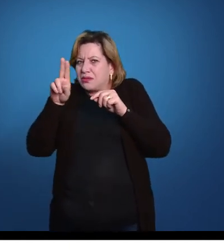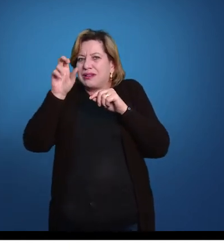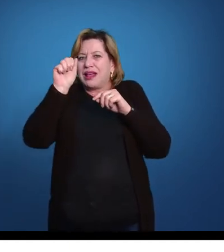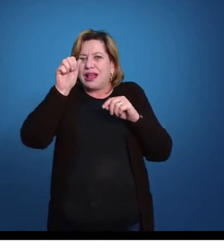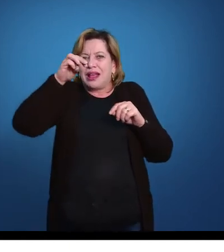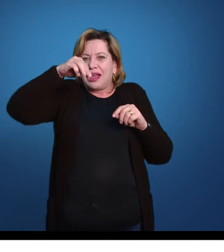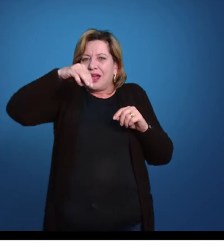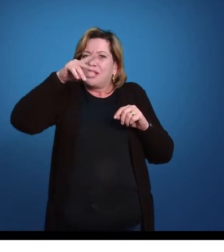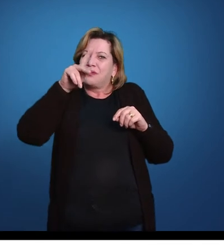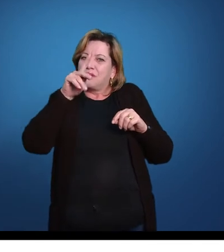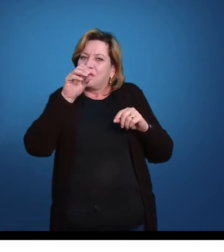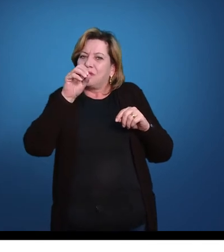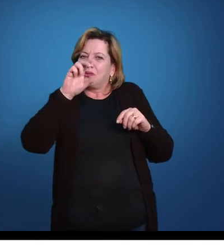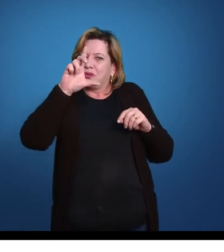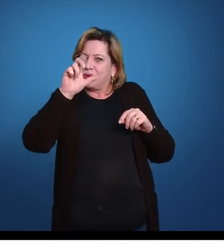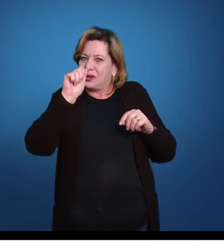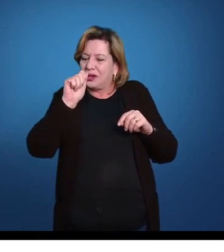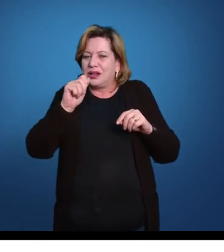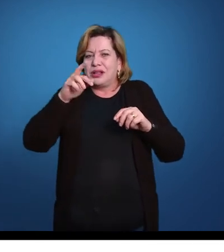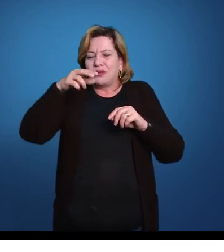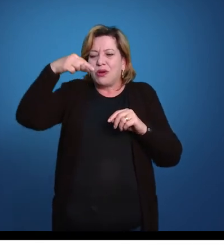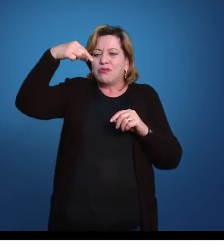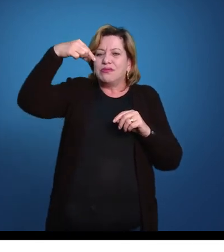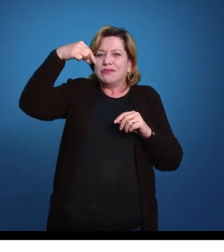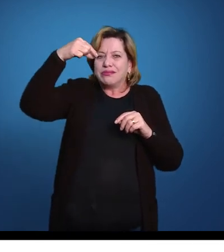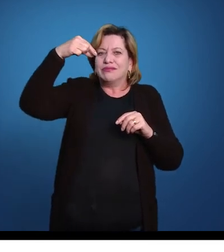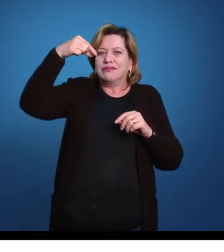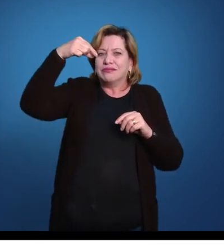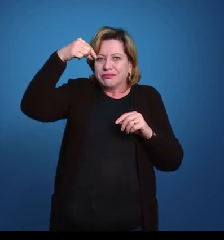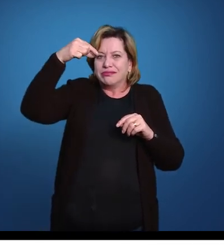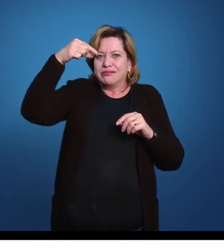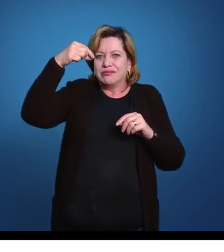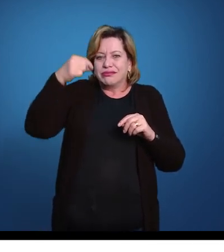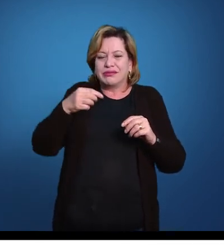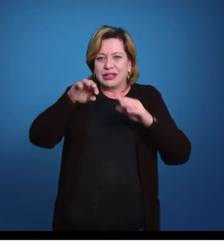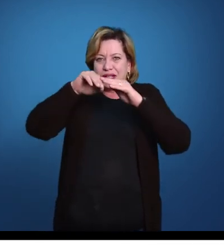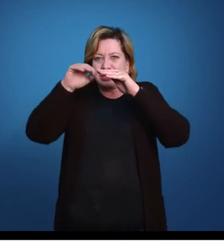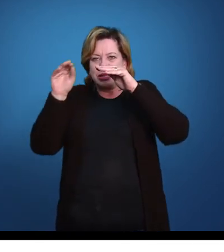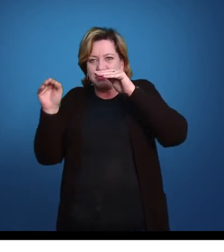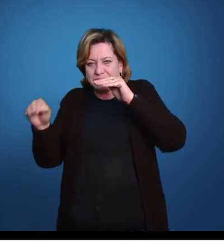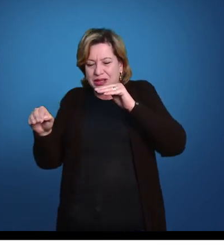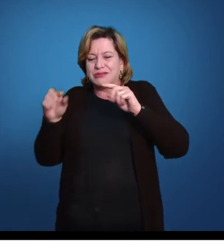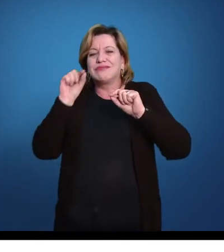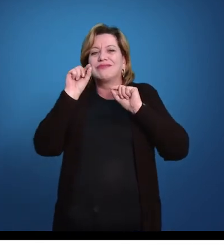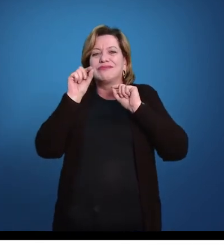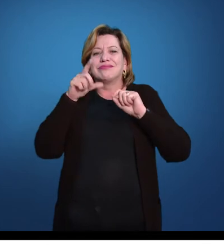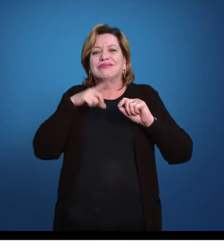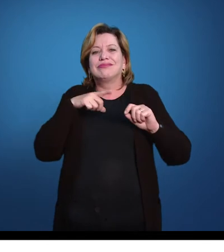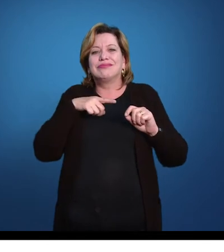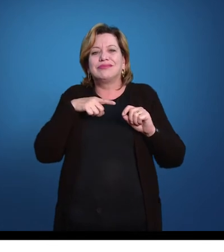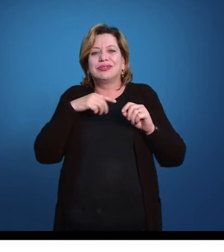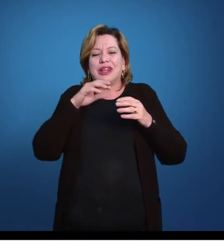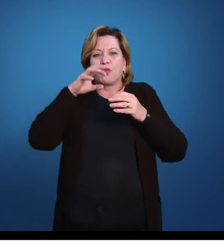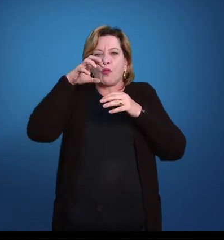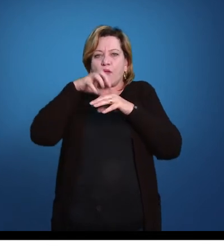um êmbolo de um conta-gotas, uma ampola. e aqui embaixo, uma estruturinha que tem ventosas, chamada de